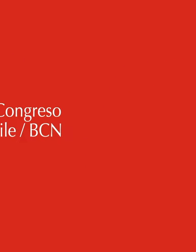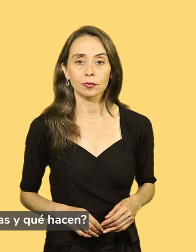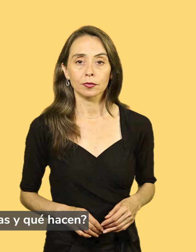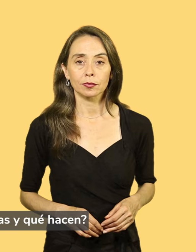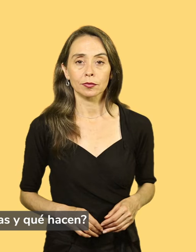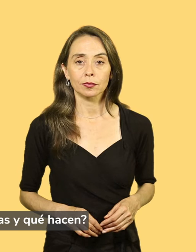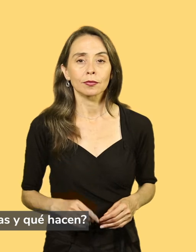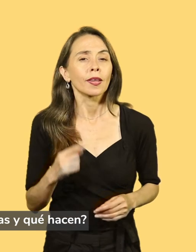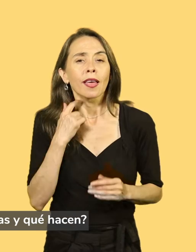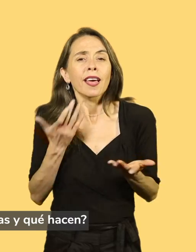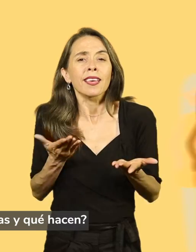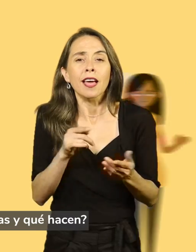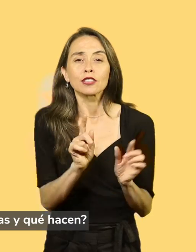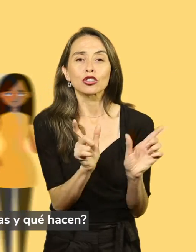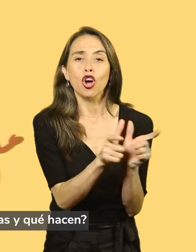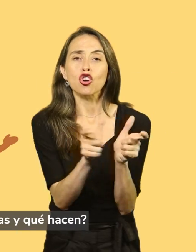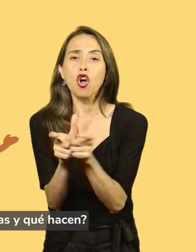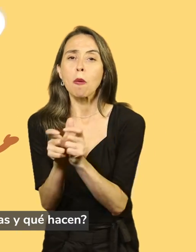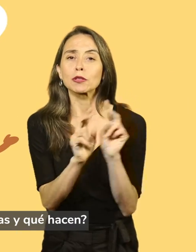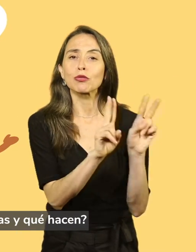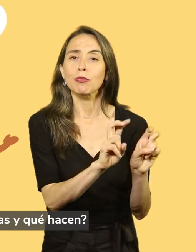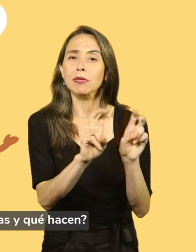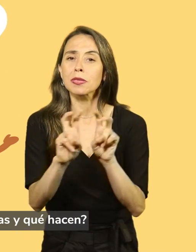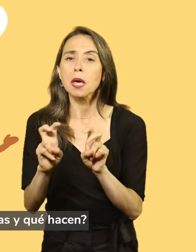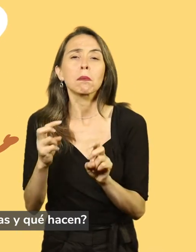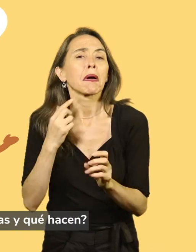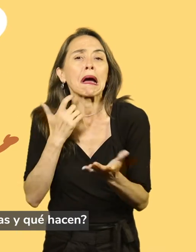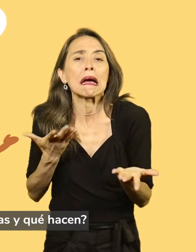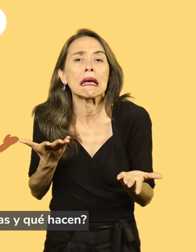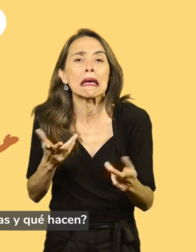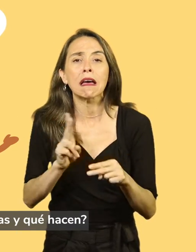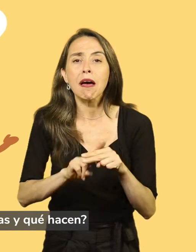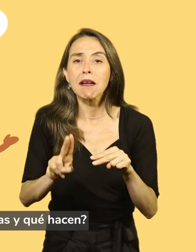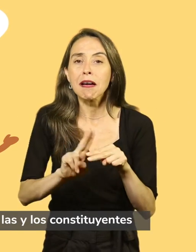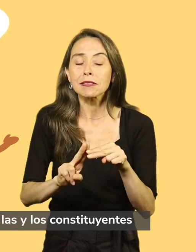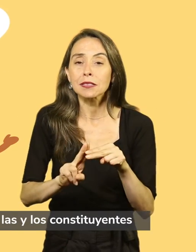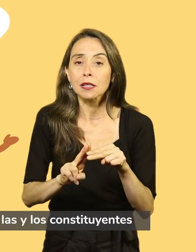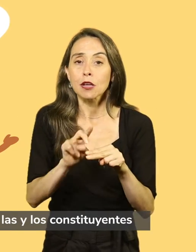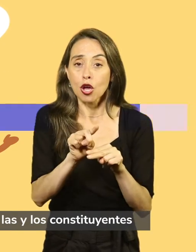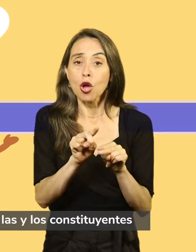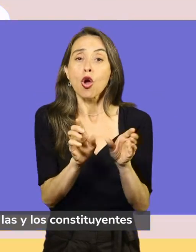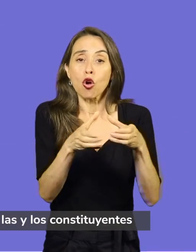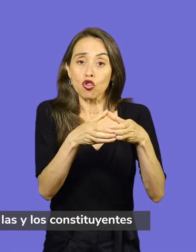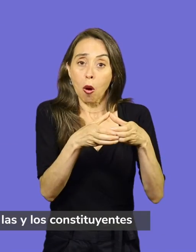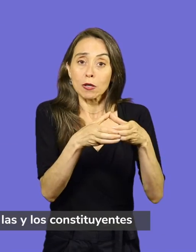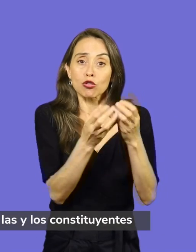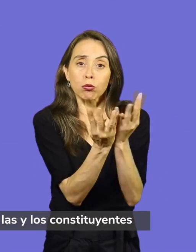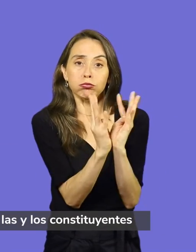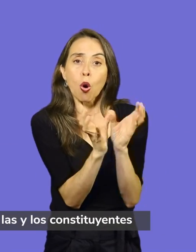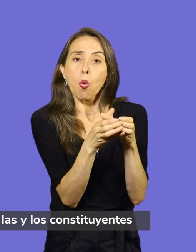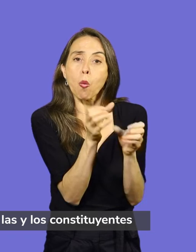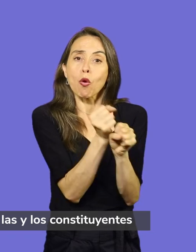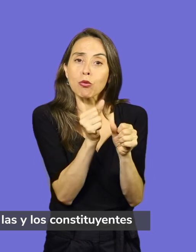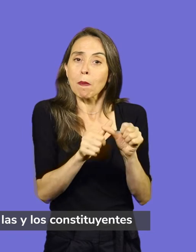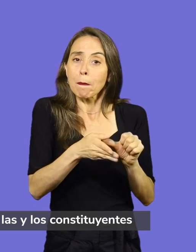¿Qué son las comisiones temáticas y qué hacen? Son grupos de trabajo permanente donde las y los